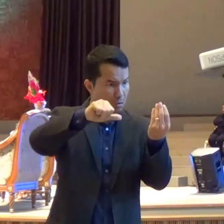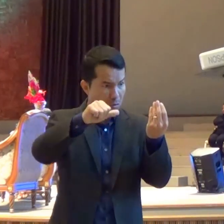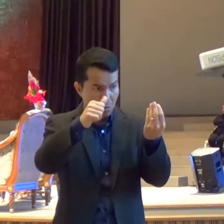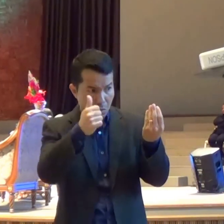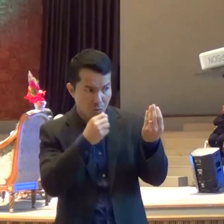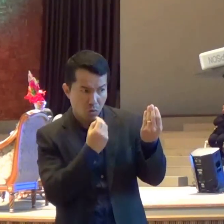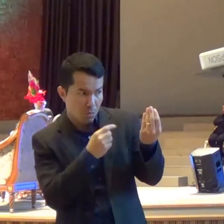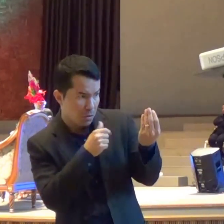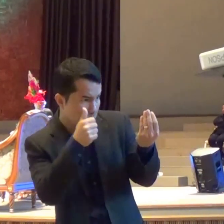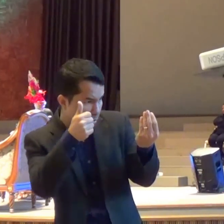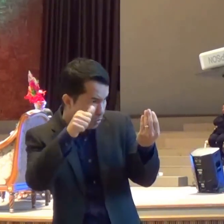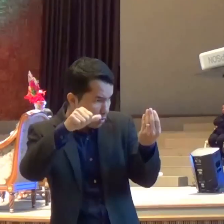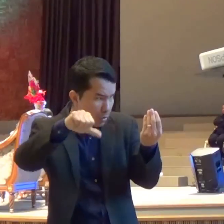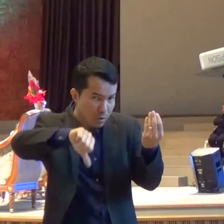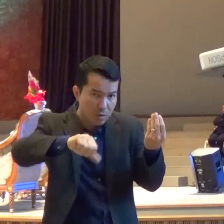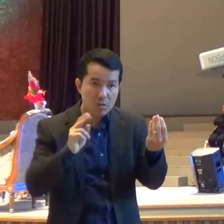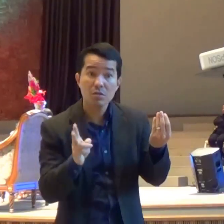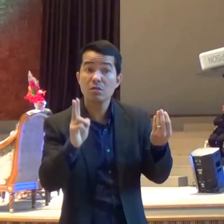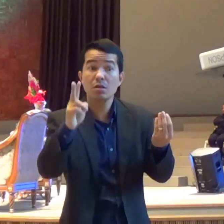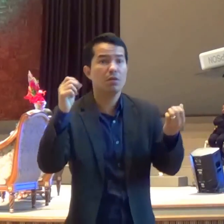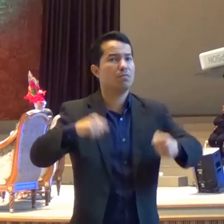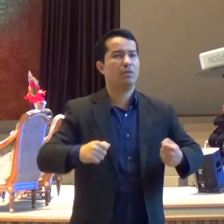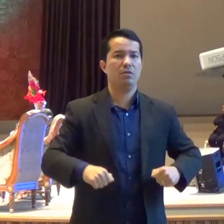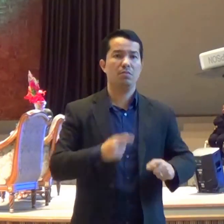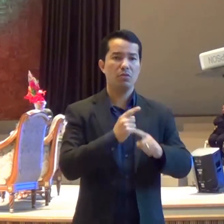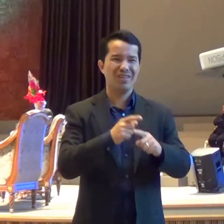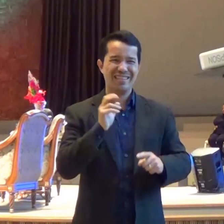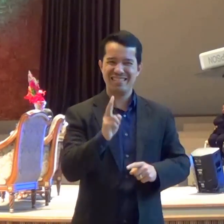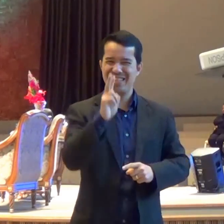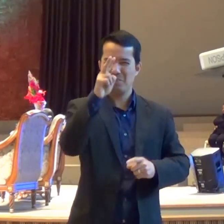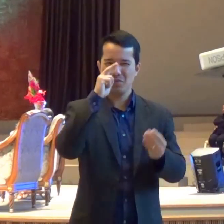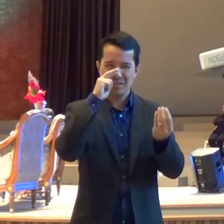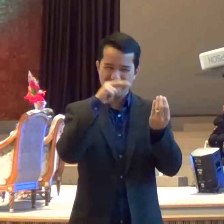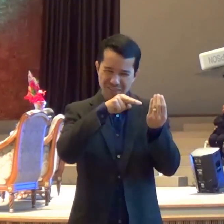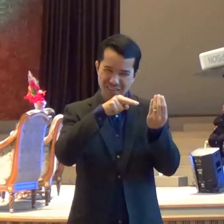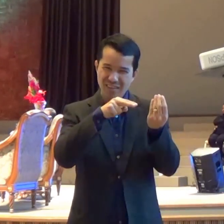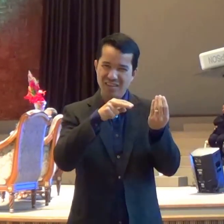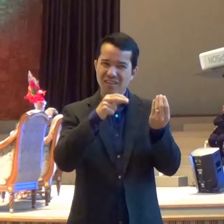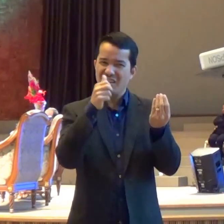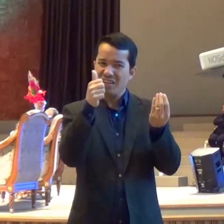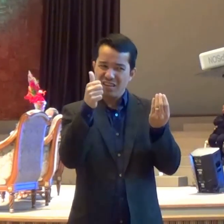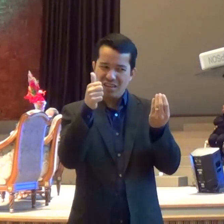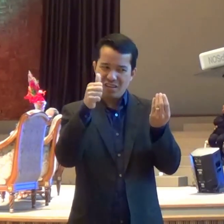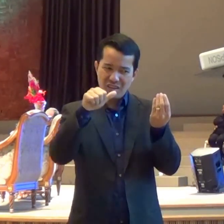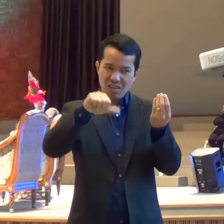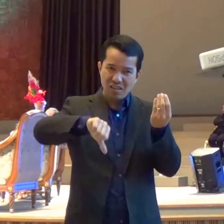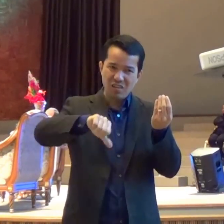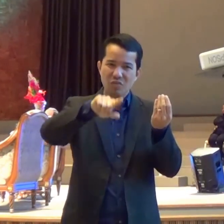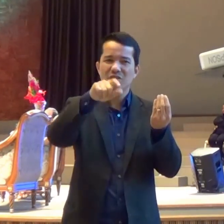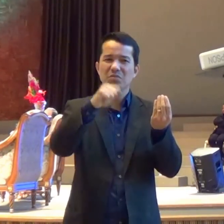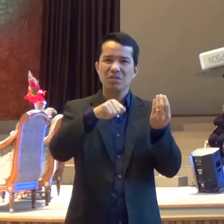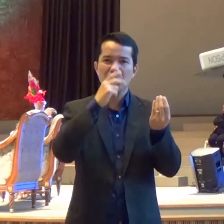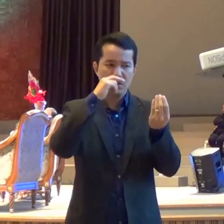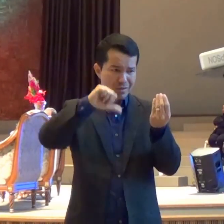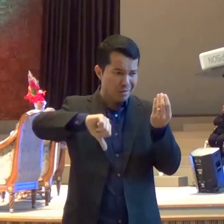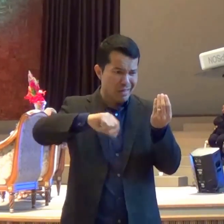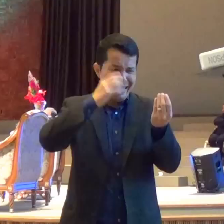Cada vez Que a gente Se autoavaliar A gente vai precisar De uma nova conversão É